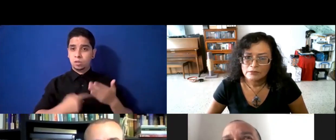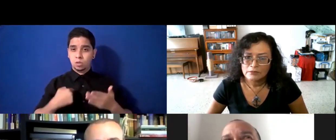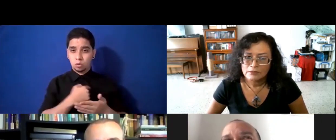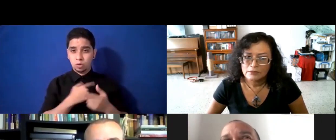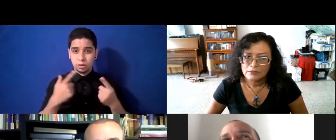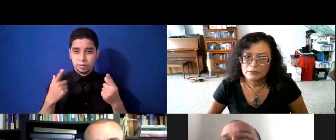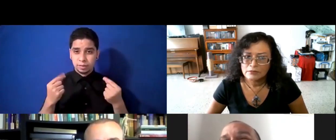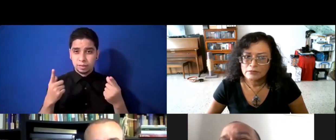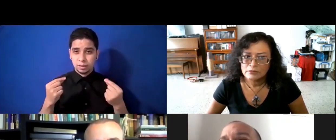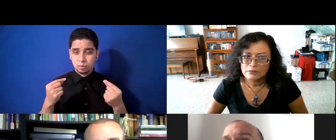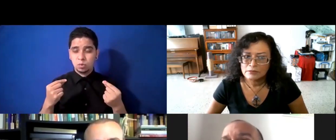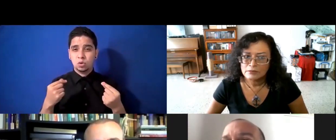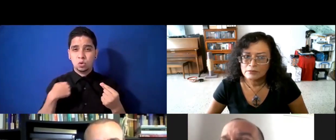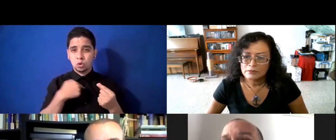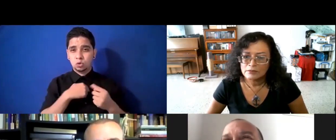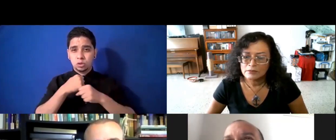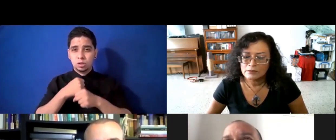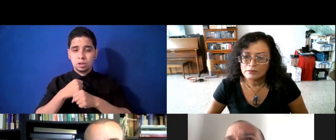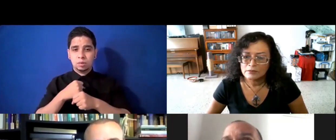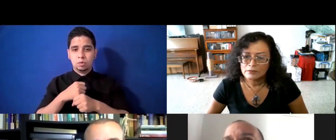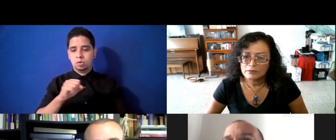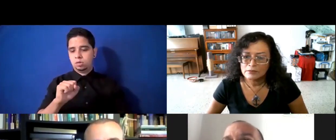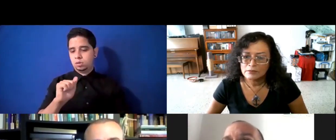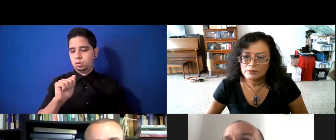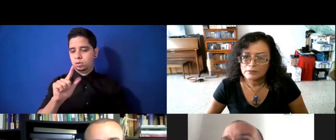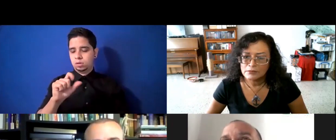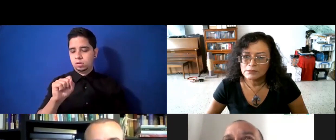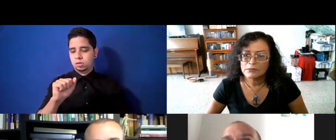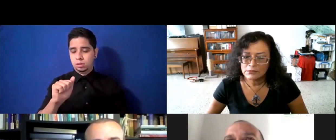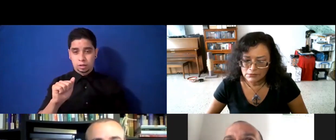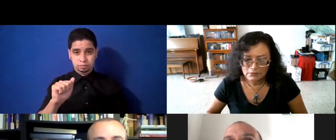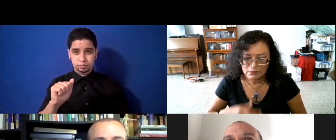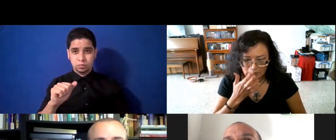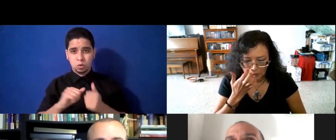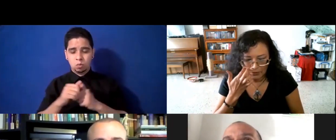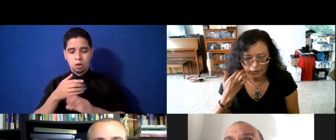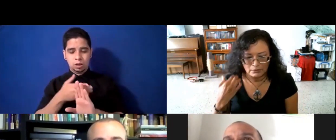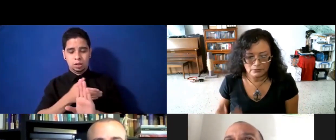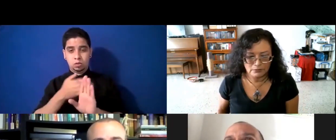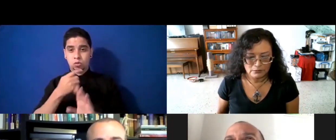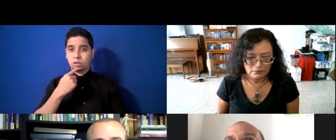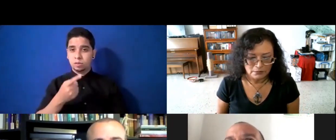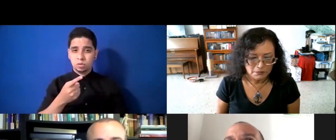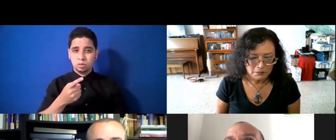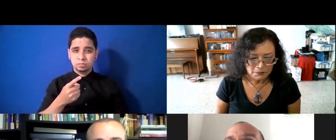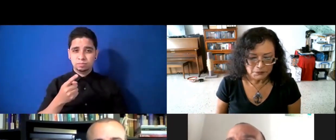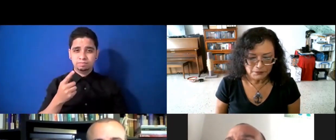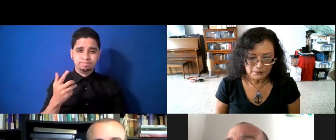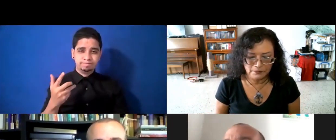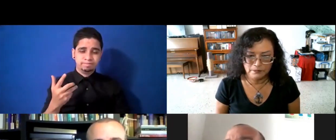hemos creado, pues una salsa, como les decía ahorita, pues, que sean saludables,